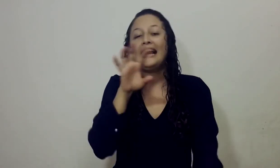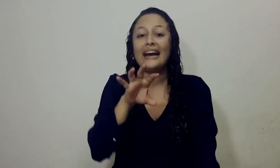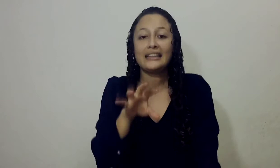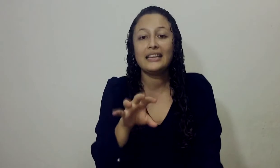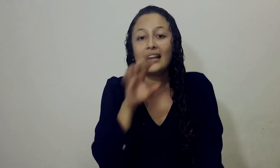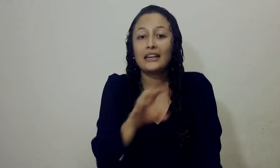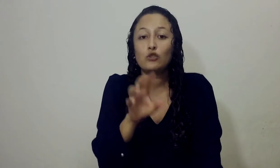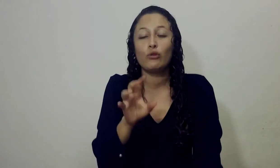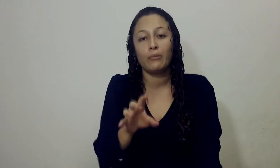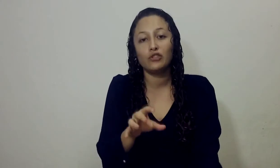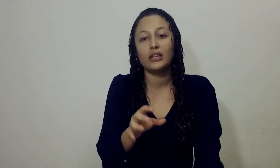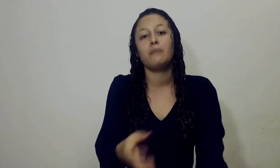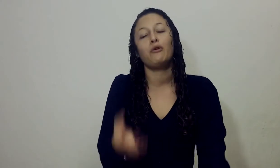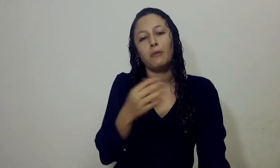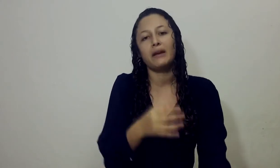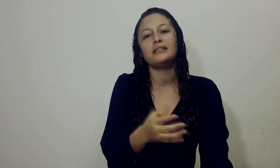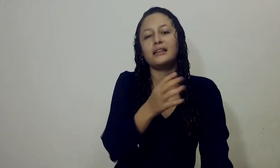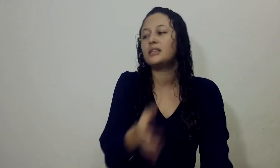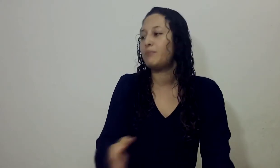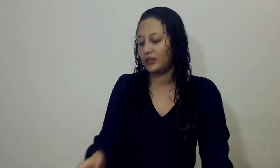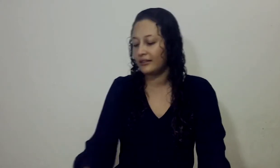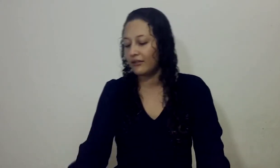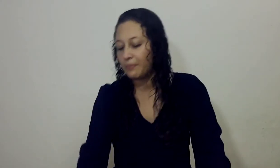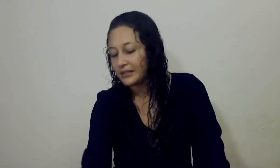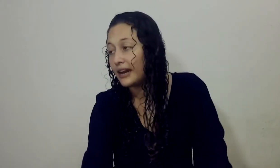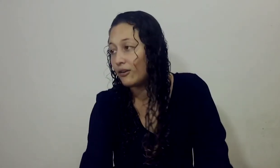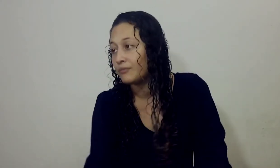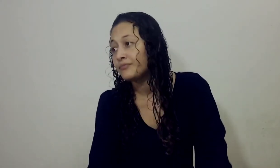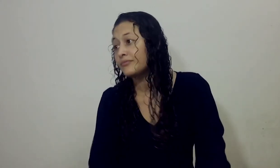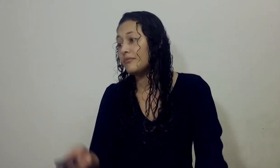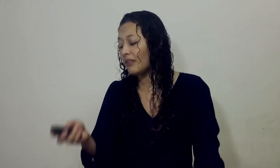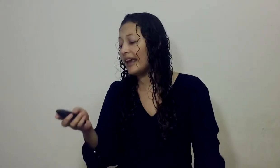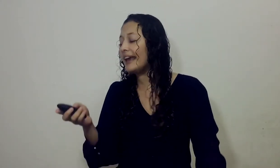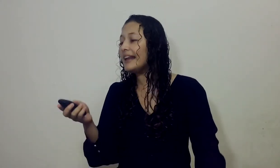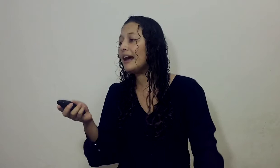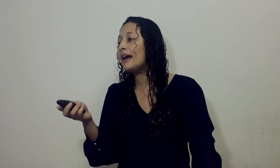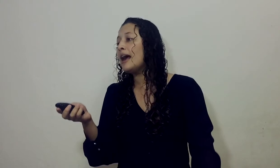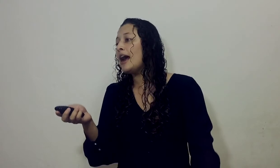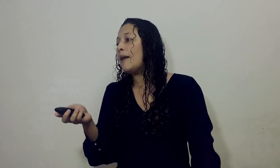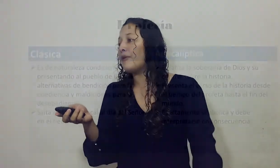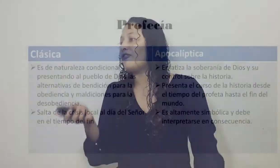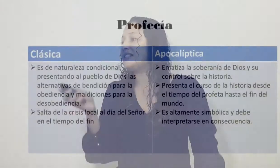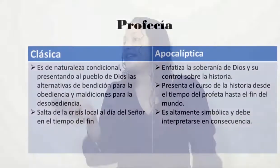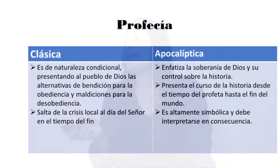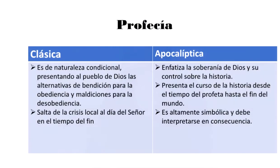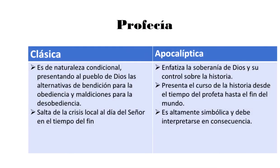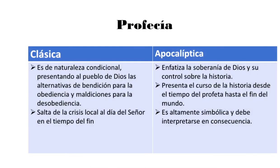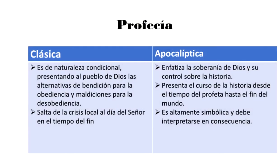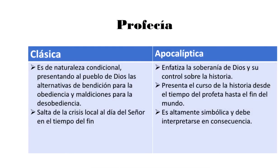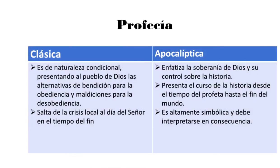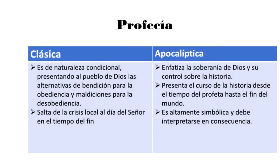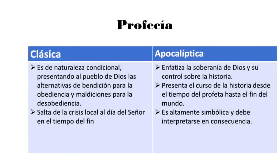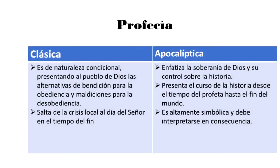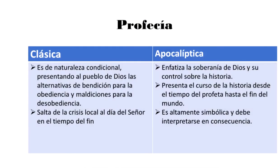en la cartilla en la que estudiamos Daniel Pero me parece que es importante repasarlo En la profecía